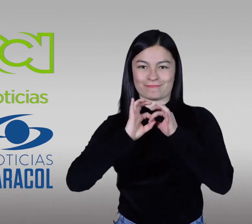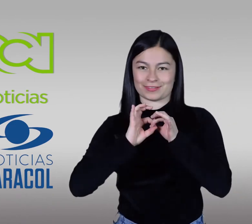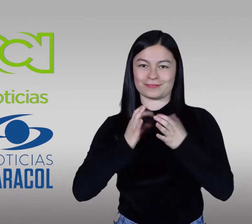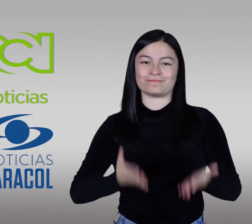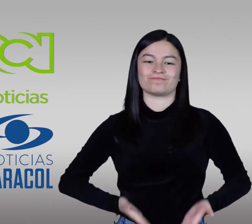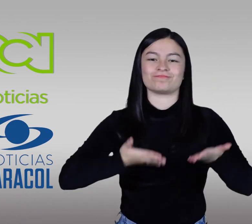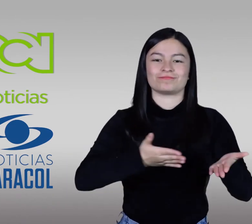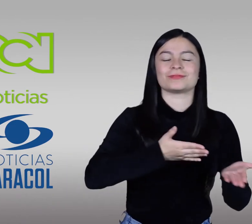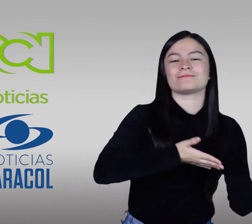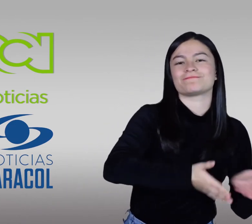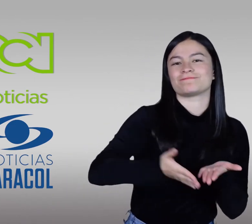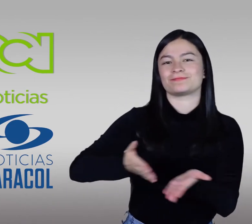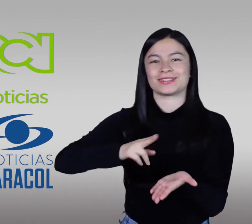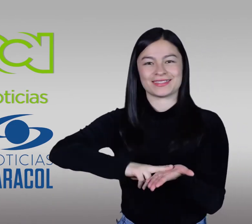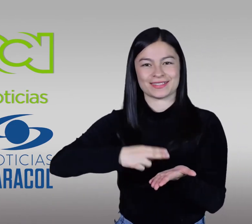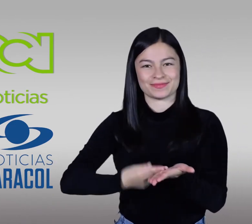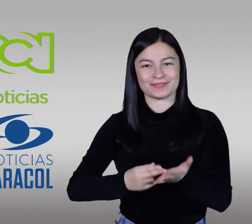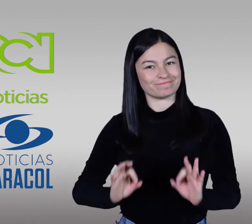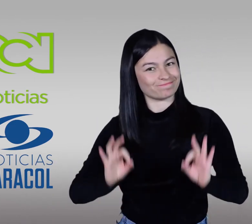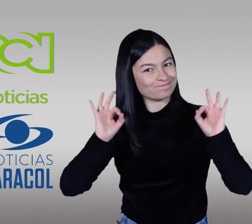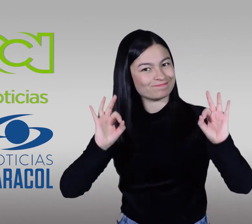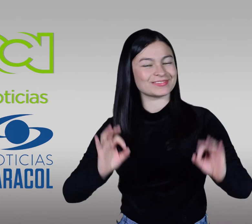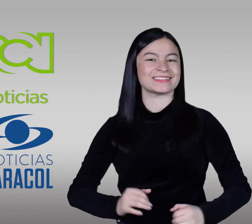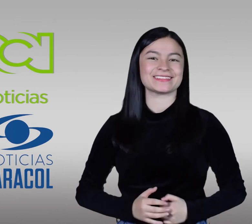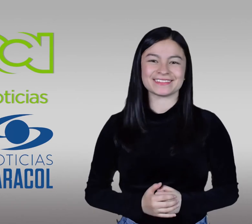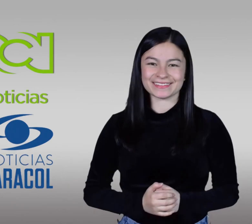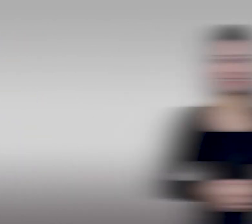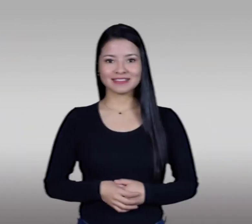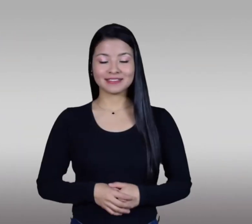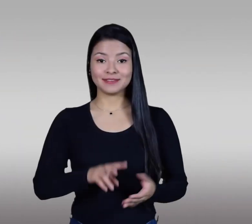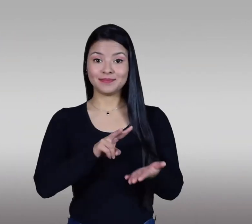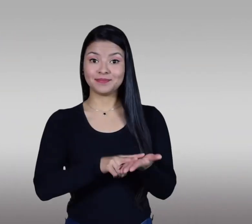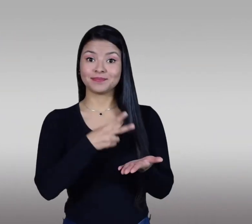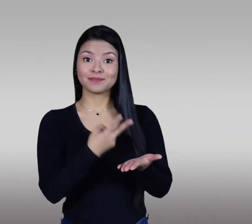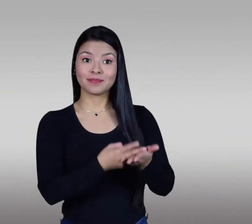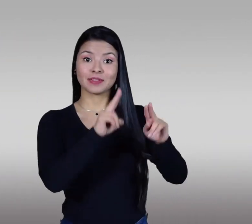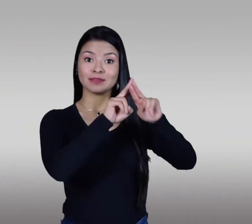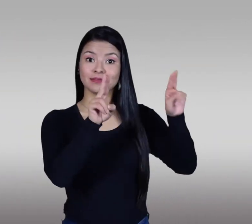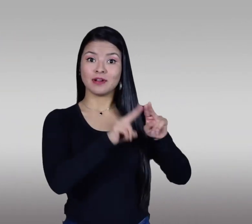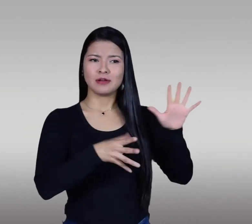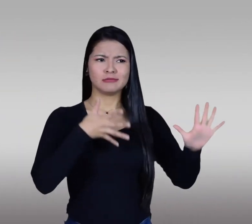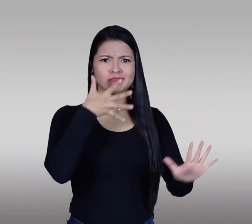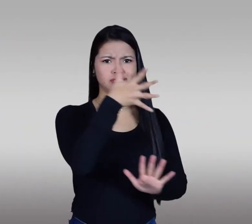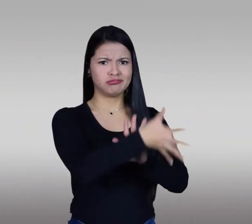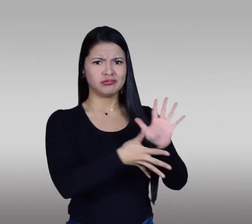FENAS Call ofrece el servicio de interpretación de alta calidad. Servicio de interpretación en señas